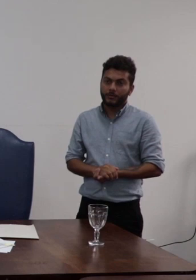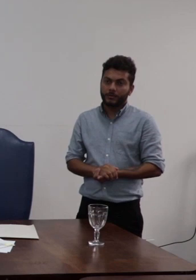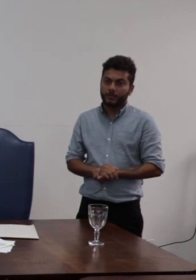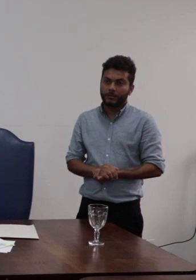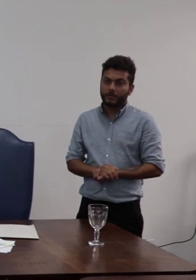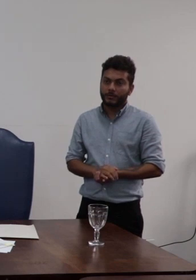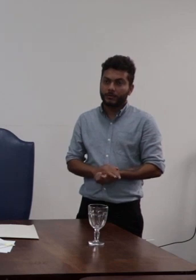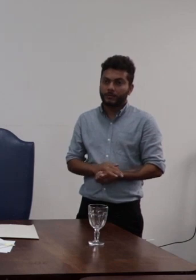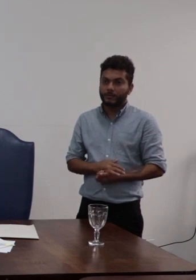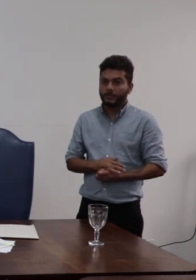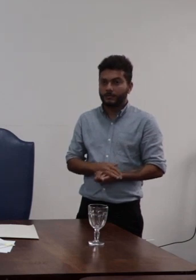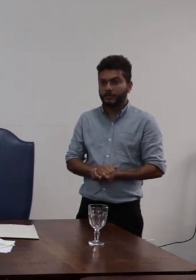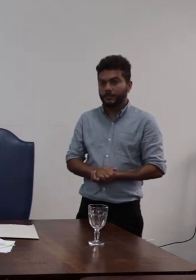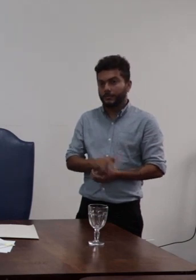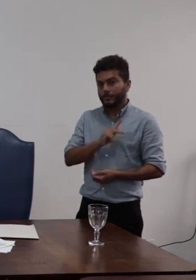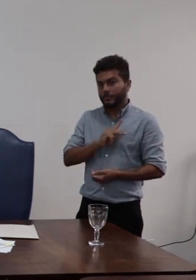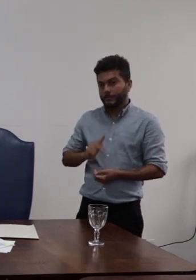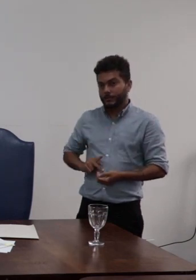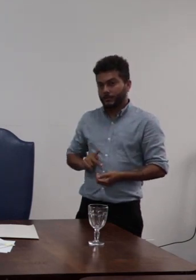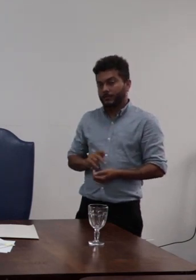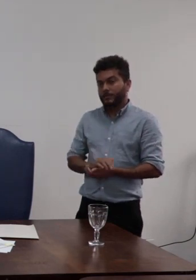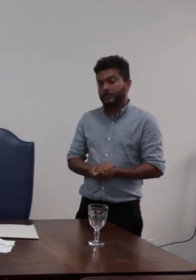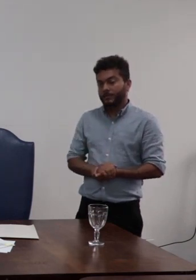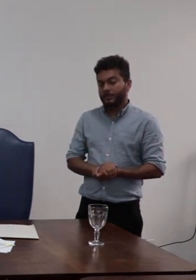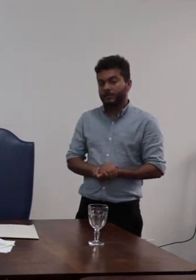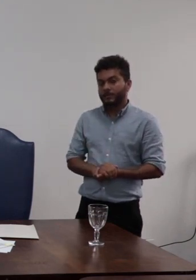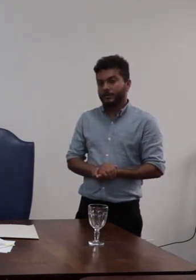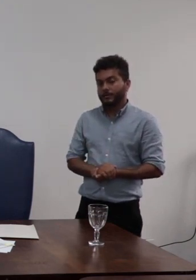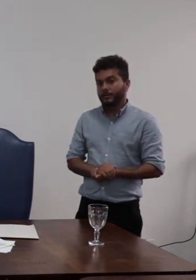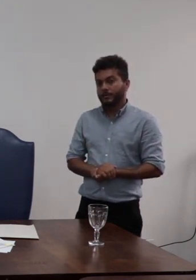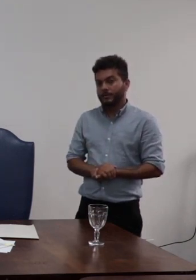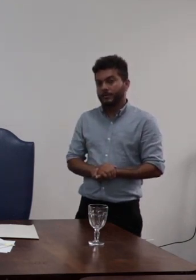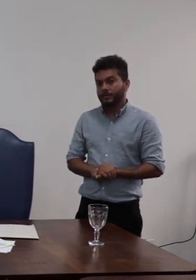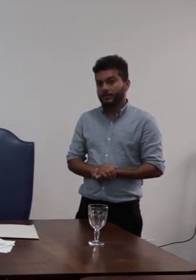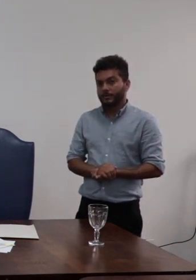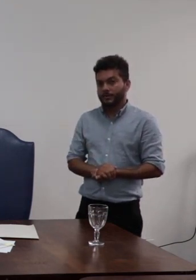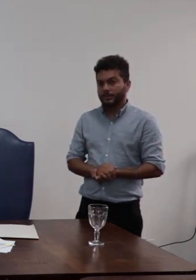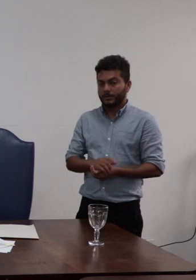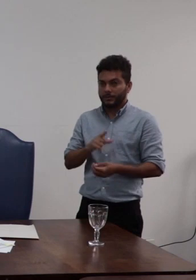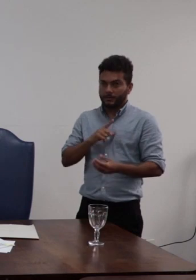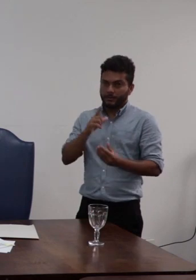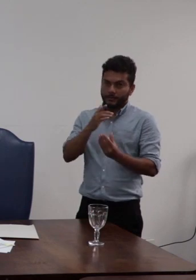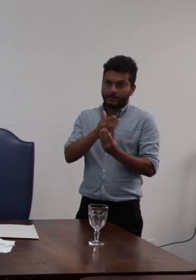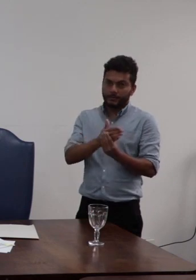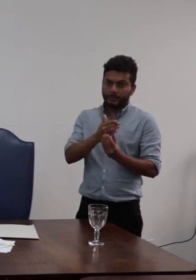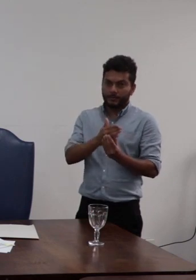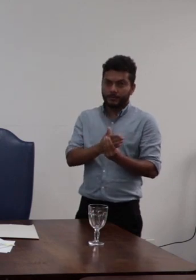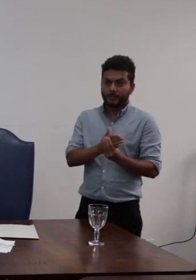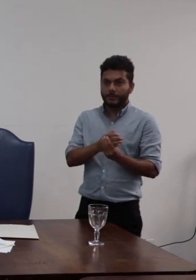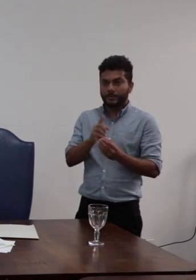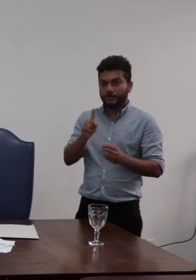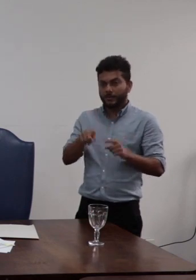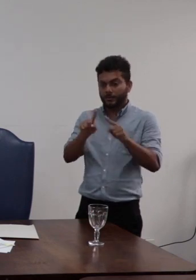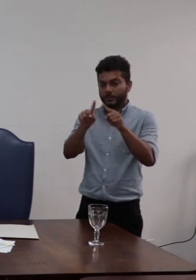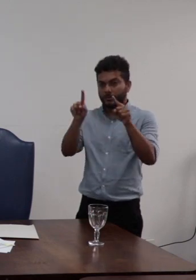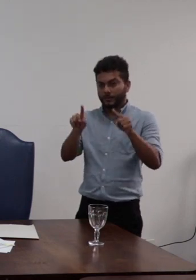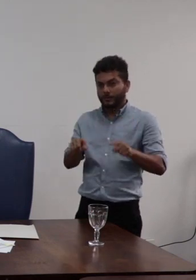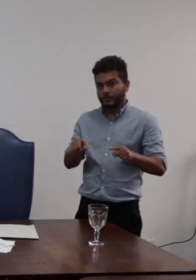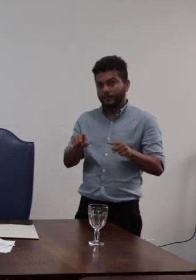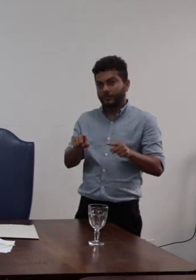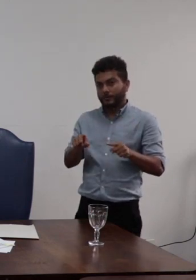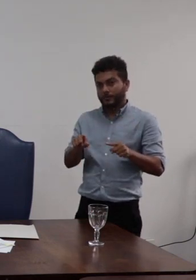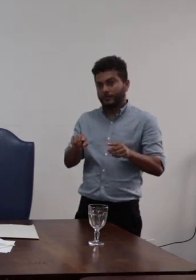senhor presidente considerando que esse processo os servidores envolvidos os dois